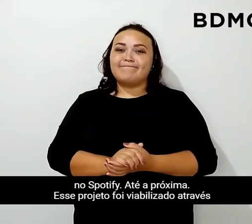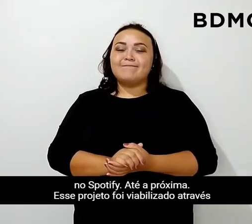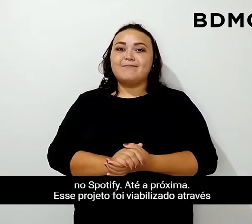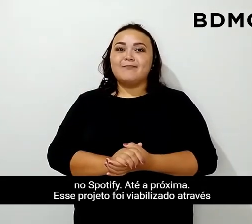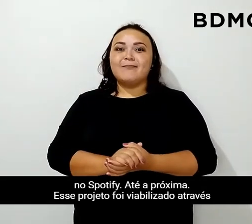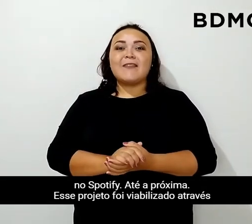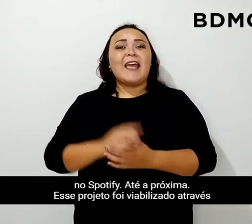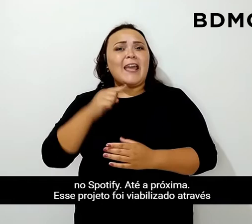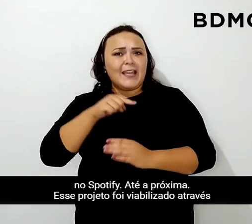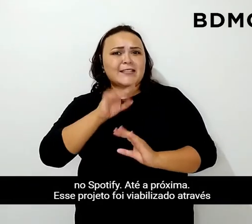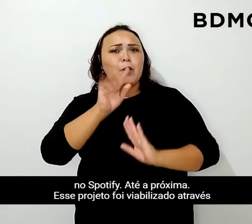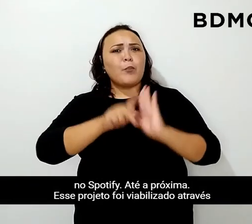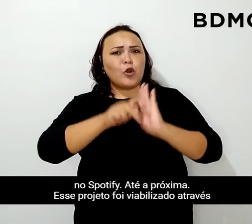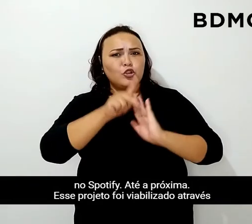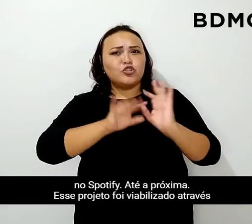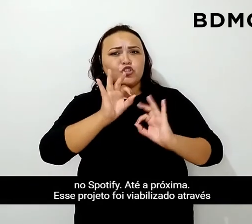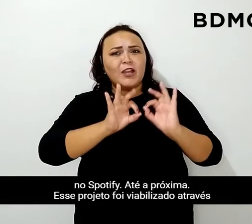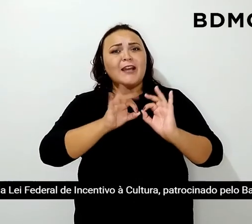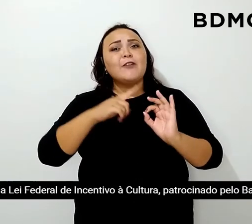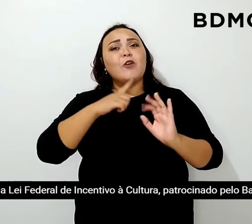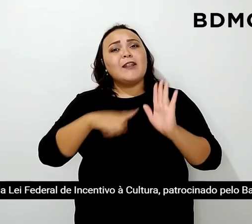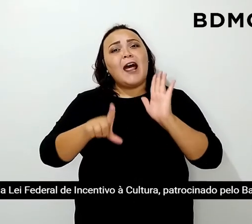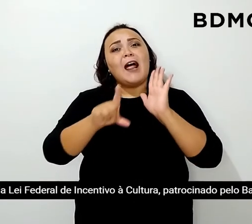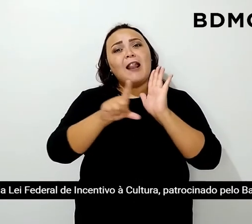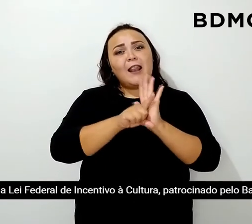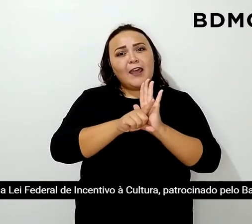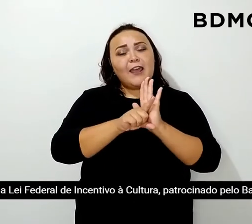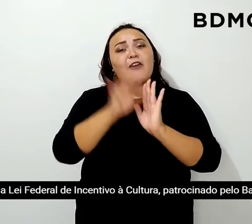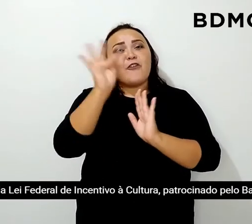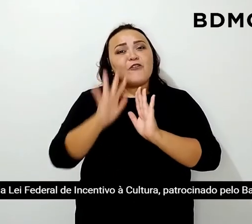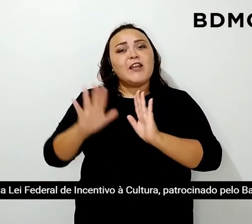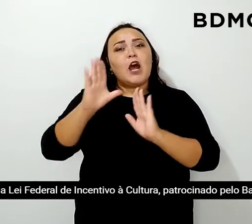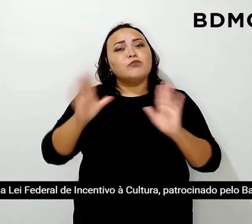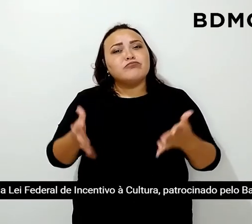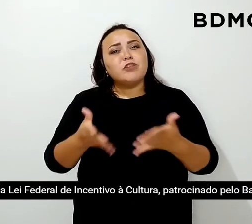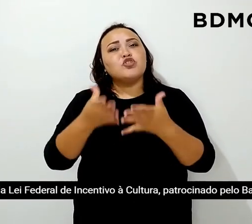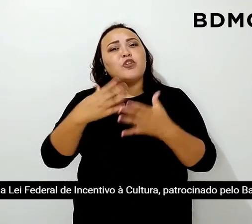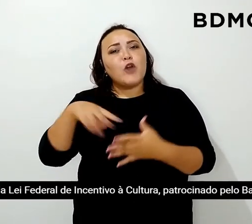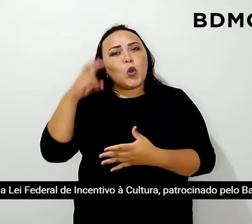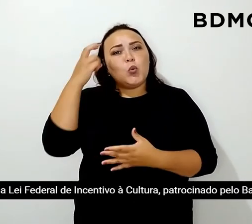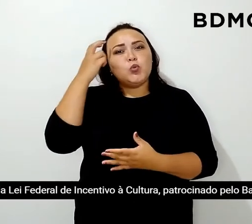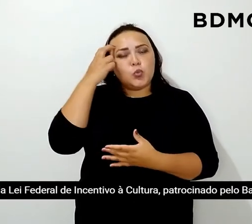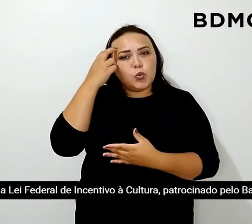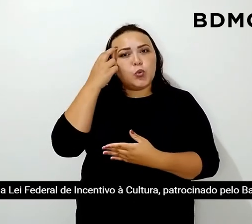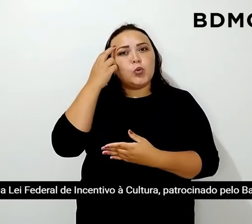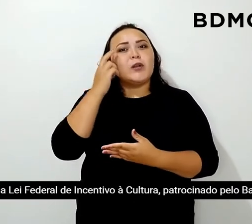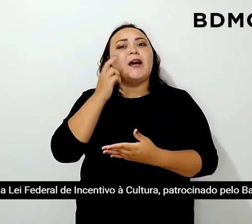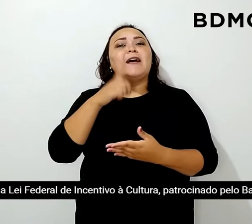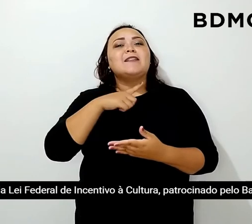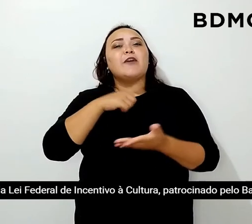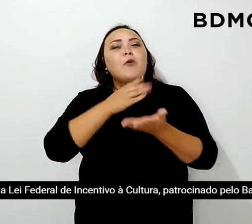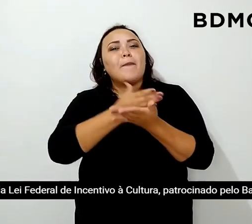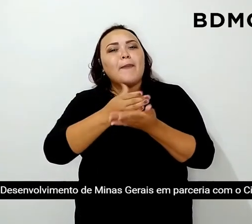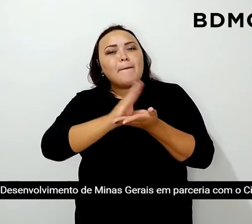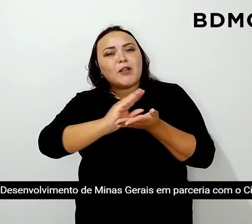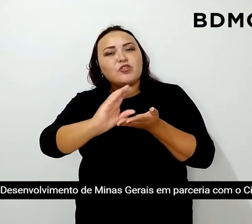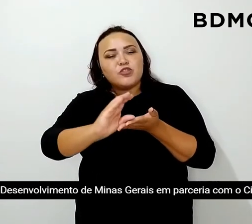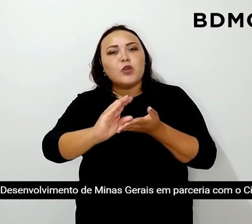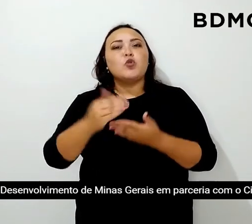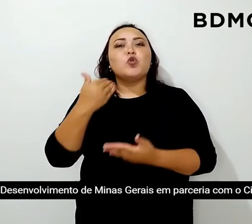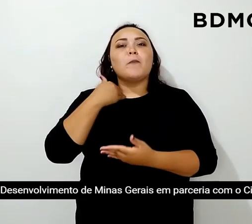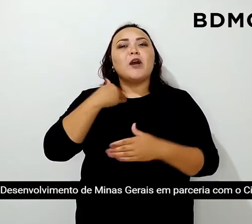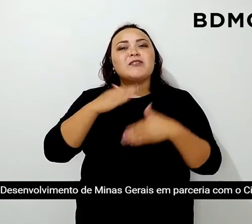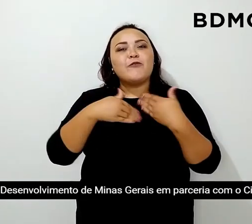Este projeto foi viabilizado através da Lei Federal de Incentivo à Cultura, patrocinado pelo Banco de